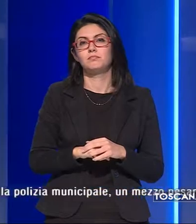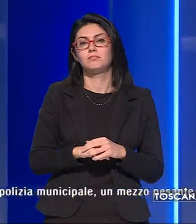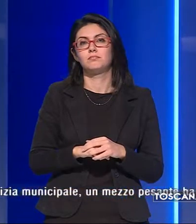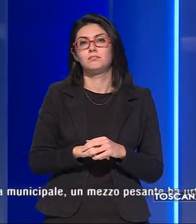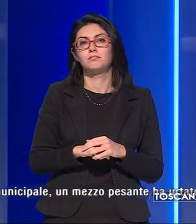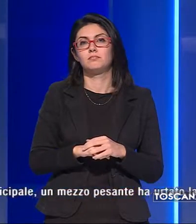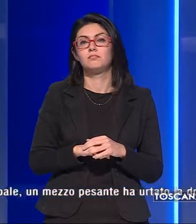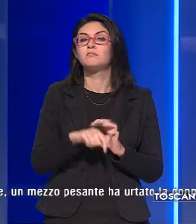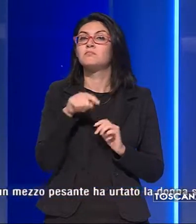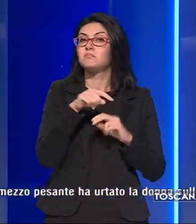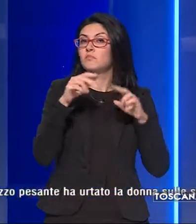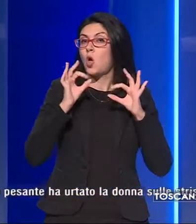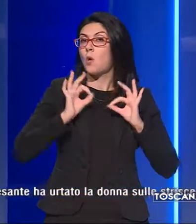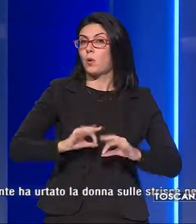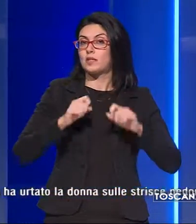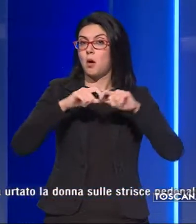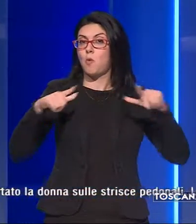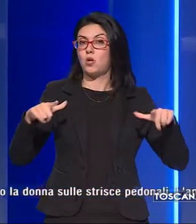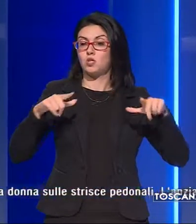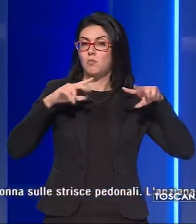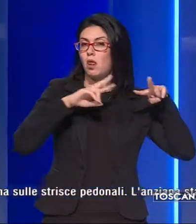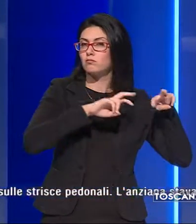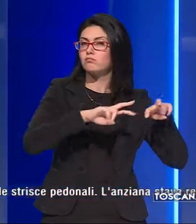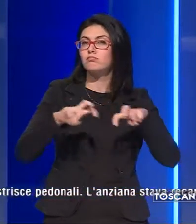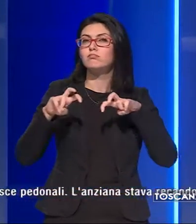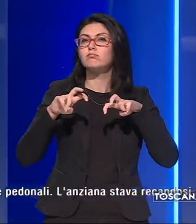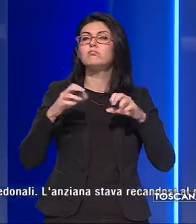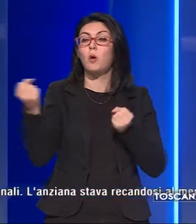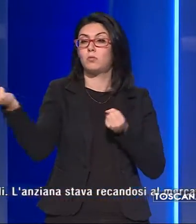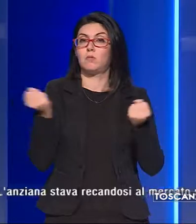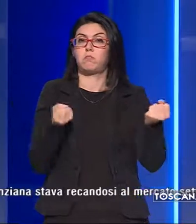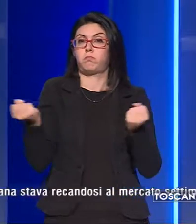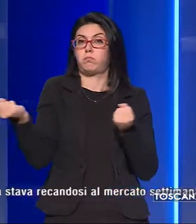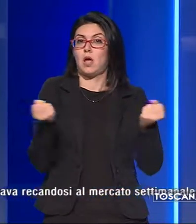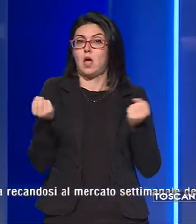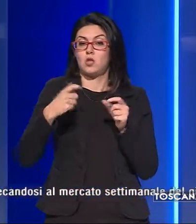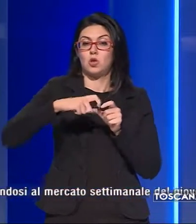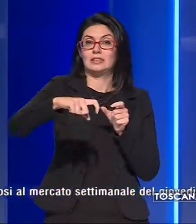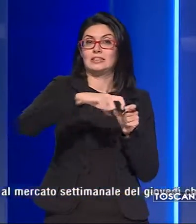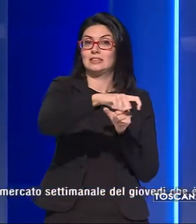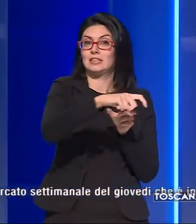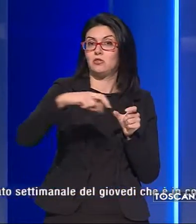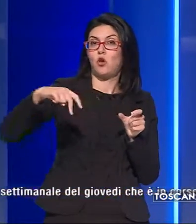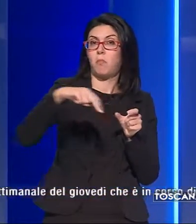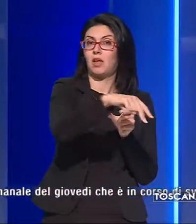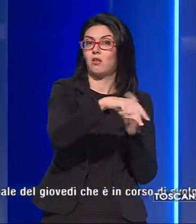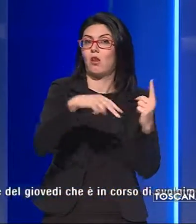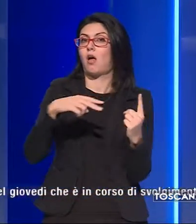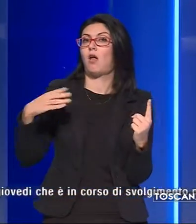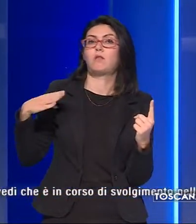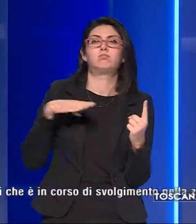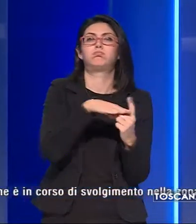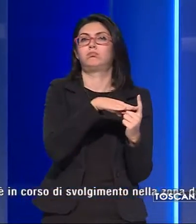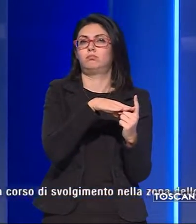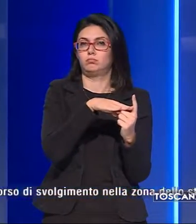Secondo i rilievi della Polizia Municipale, un mezzo pesante ha urtato la donna sulle strisce pedonali. L